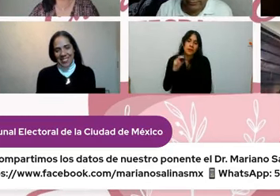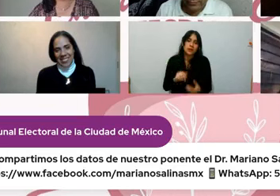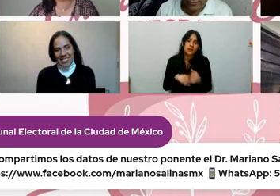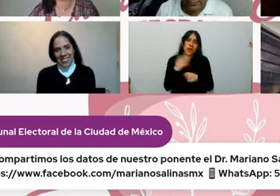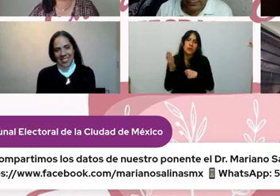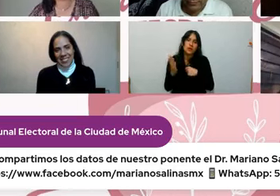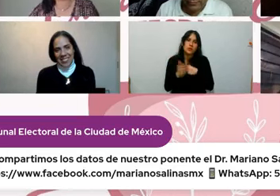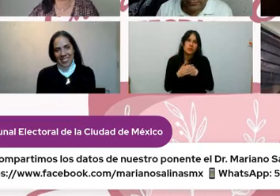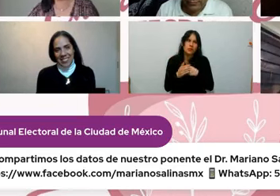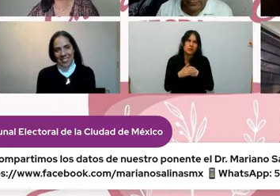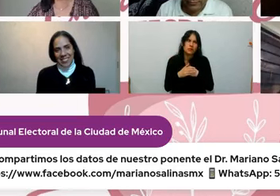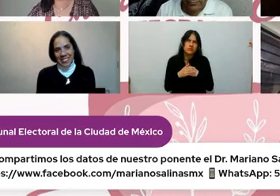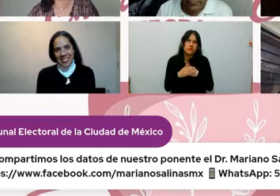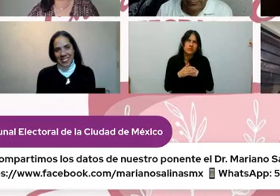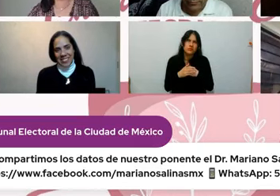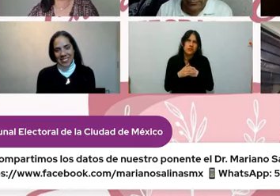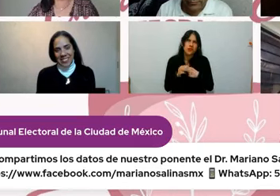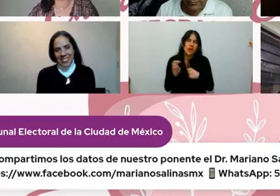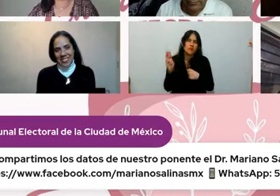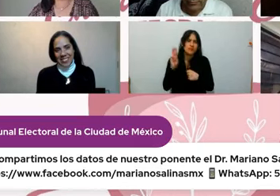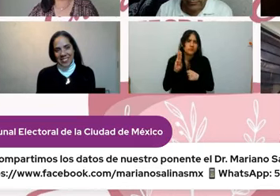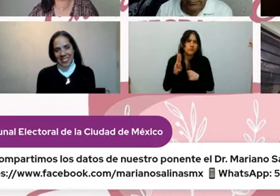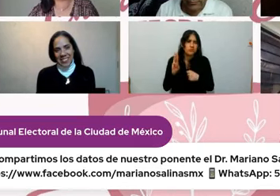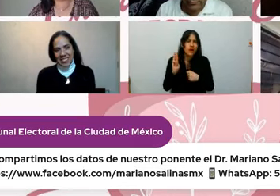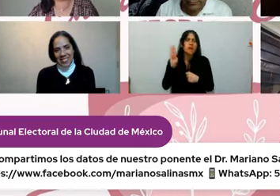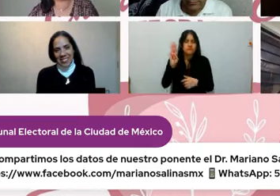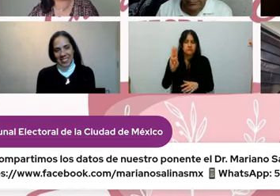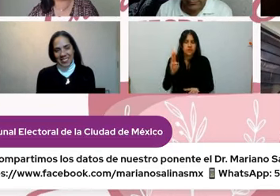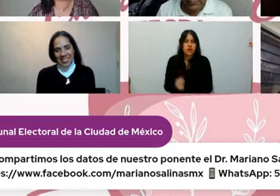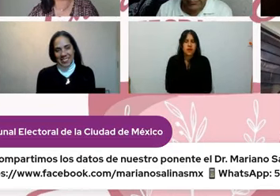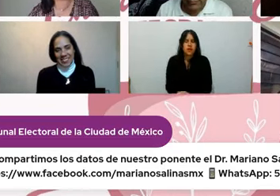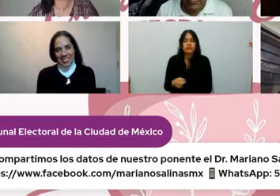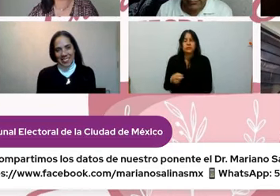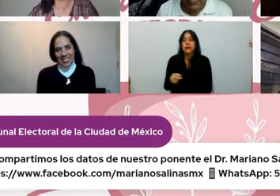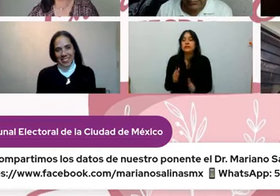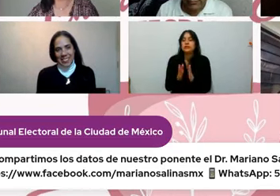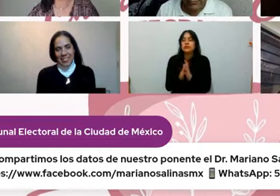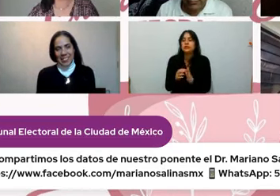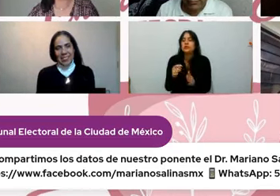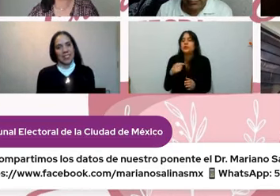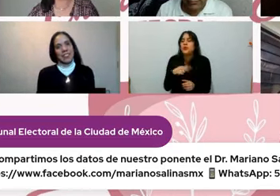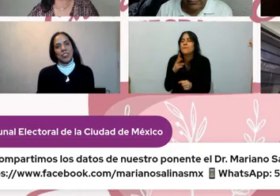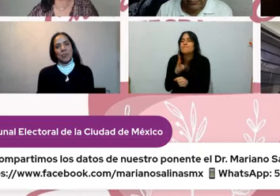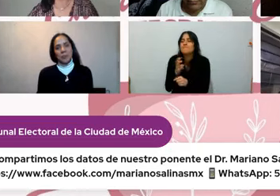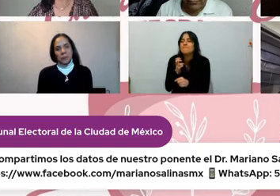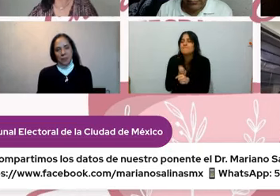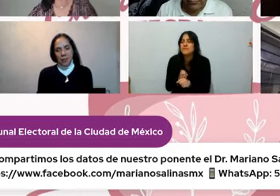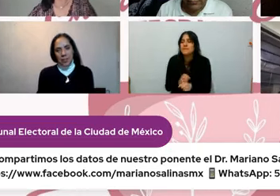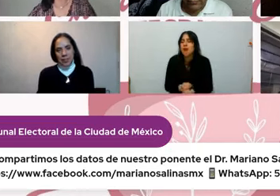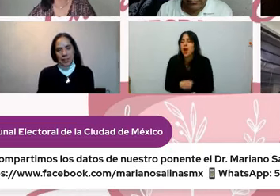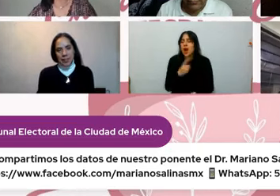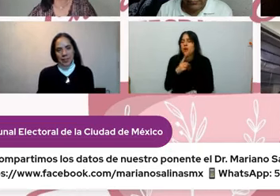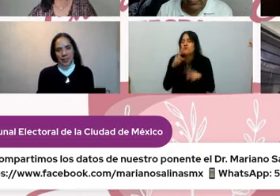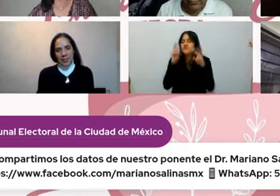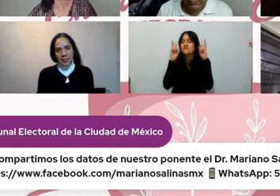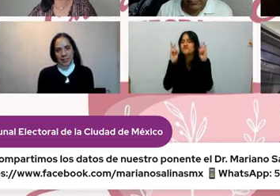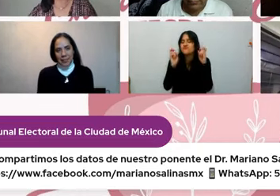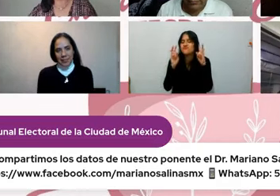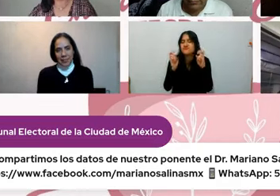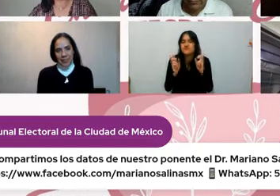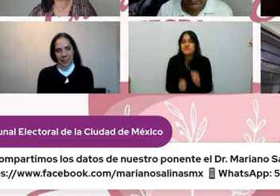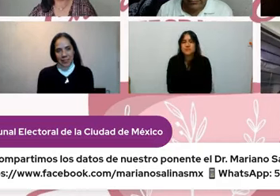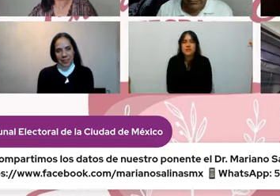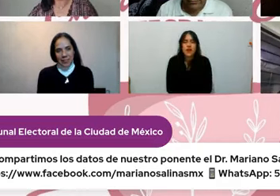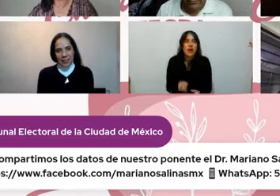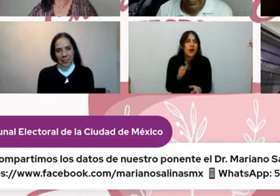miércoles bueno pues yo te invito porque tendremos de verdad un temazo déjenme ahora mismo ya me lo están